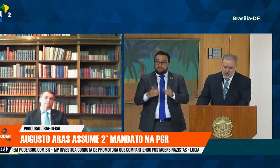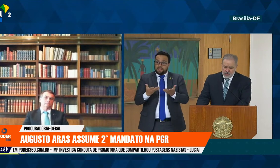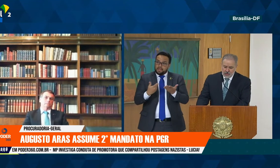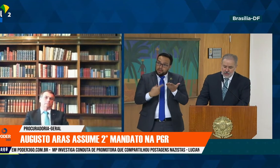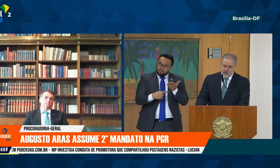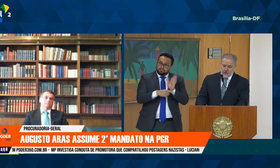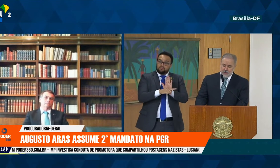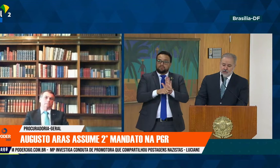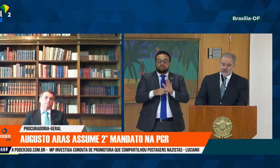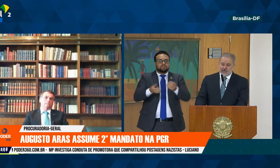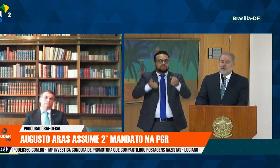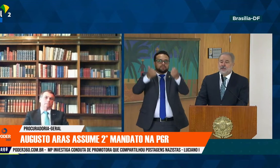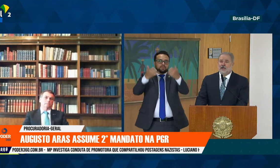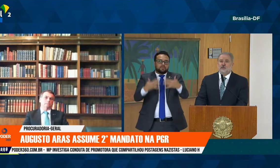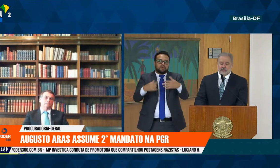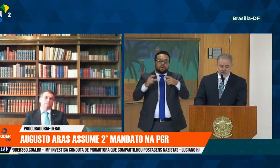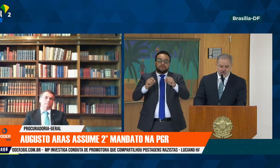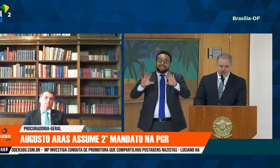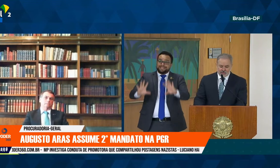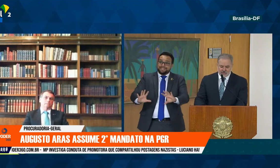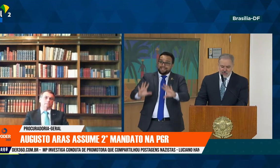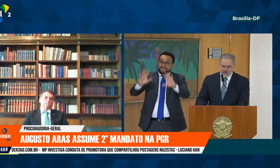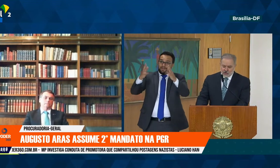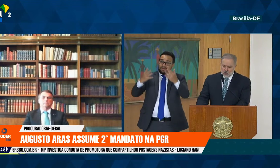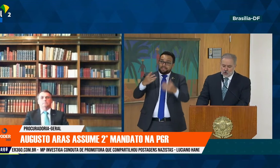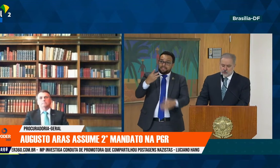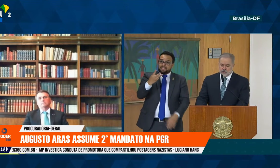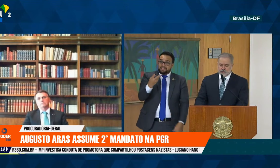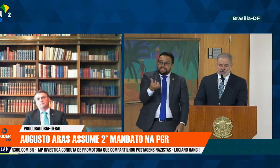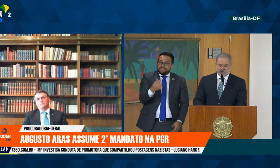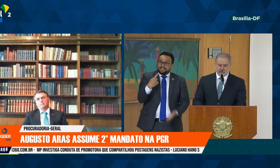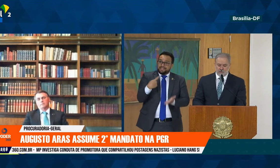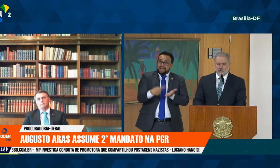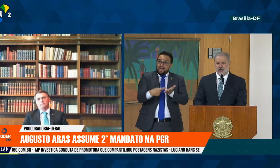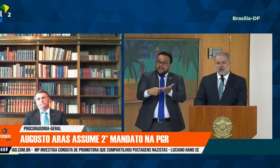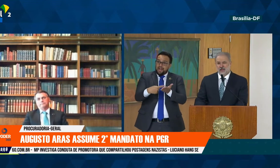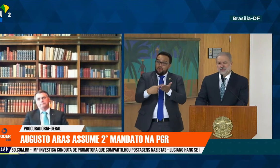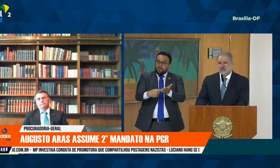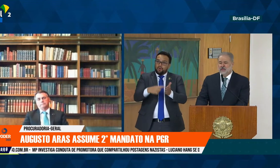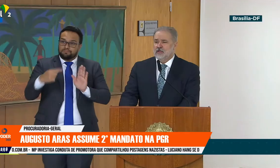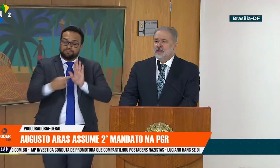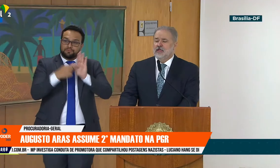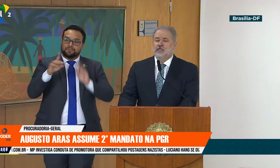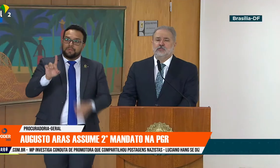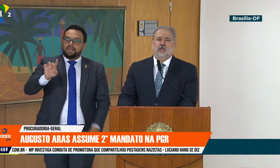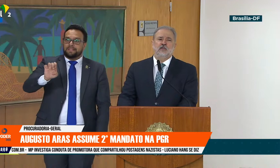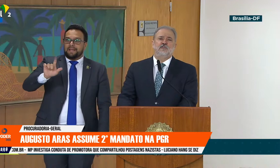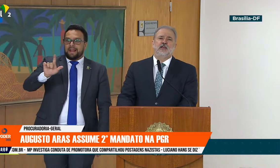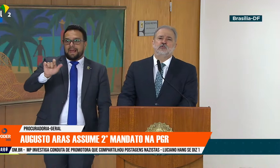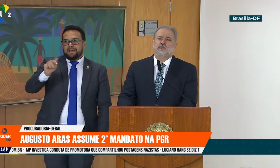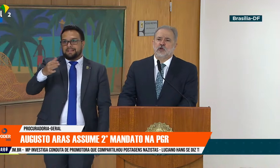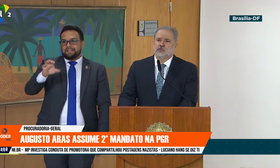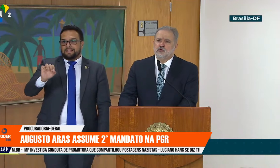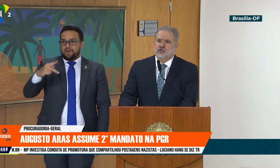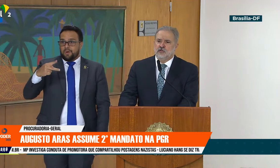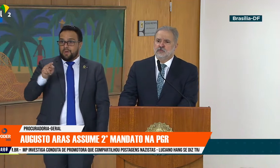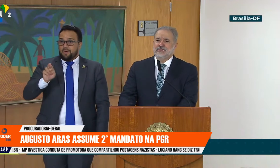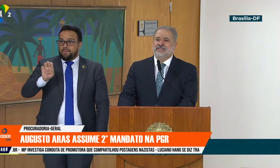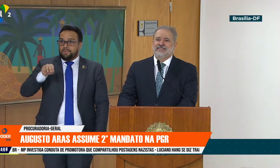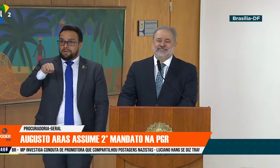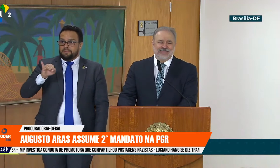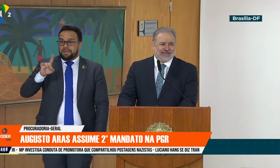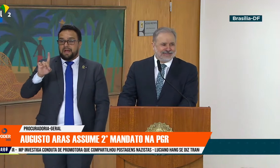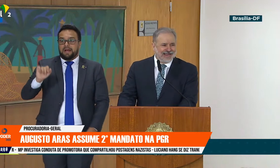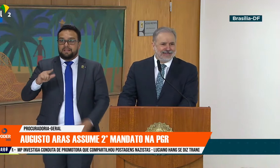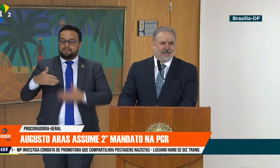que celebramos 36 acordos de delação premiada. Isso significa, nos próximos